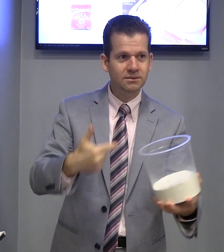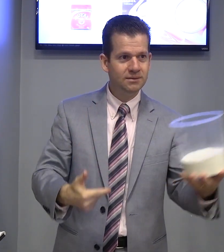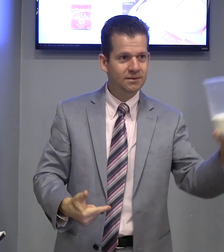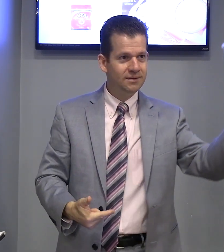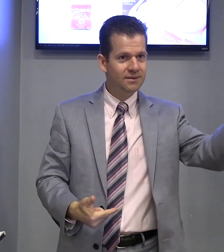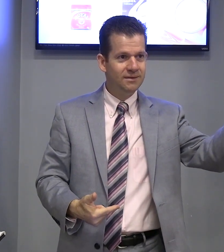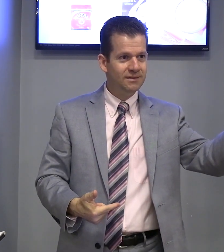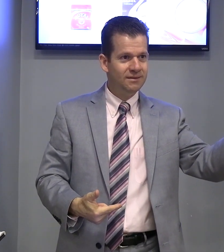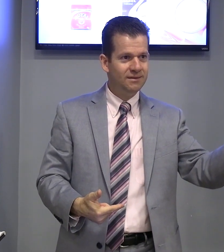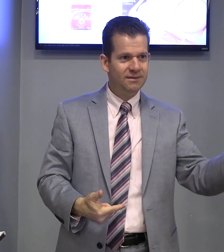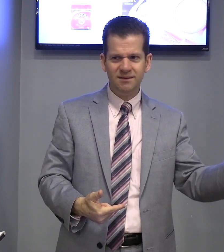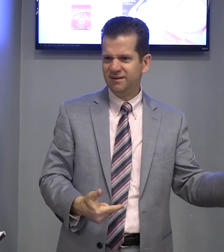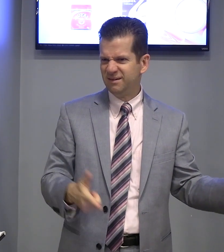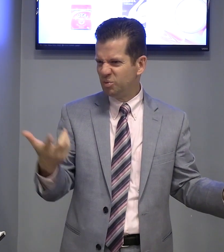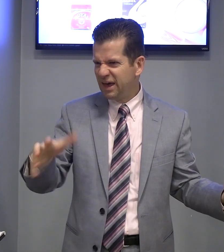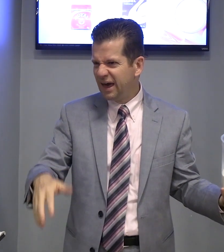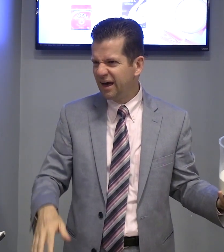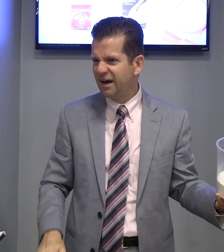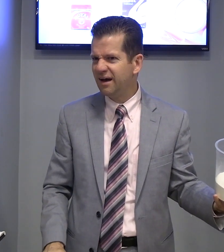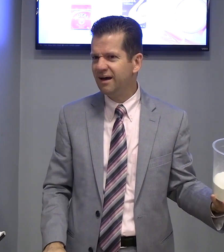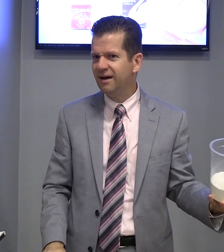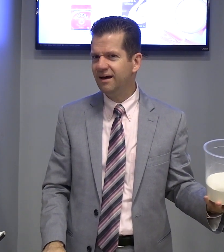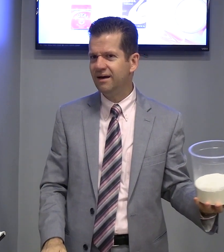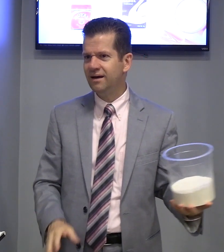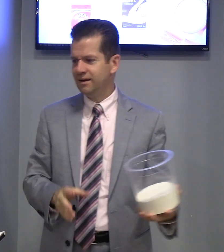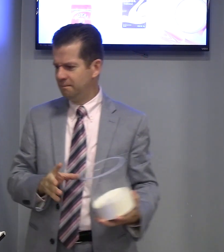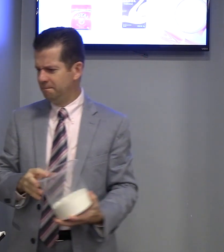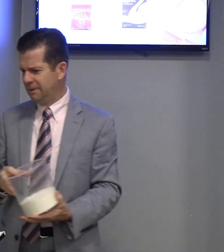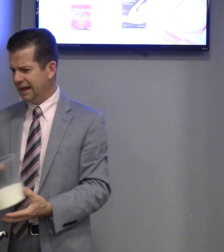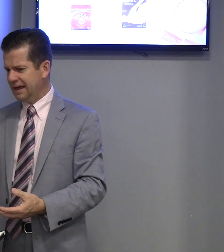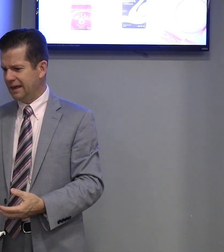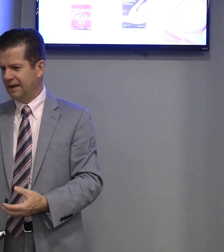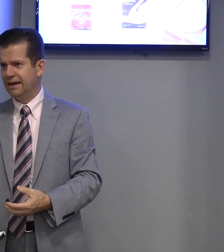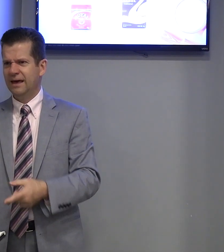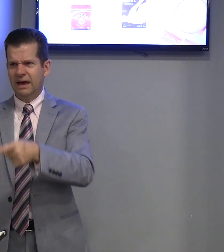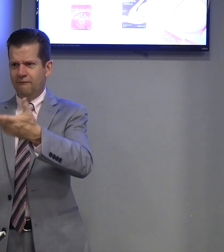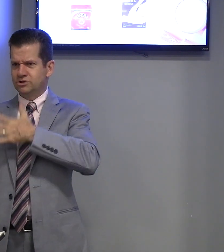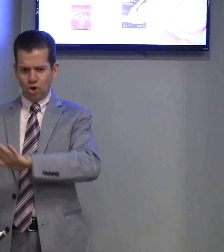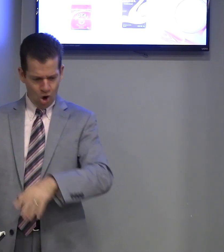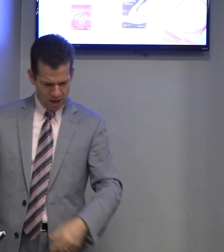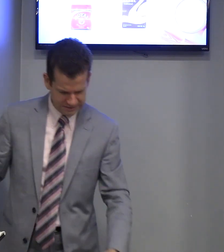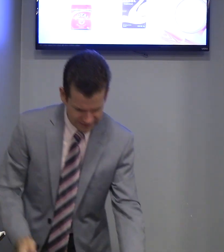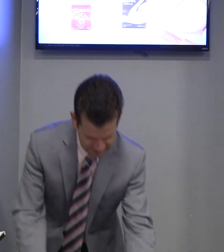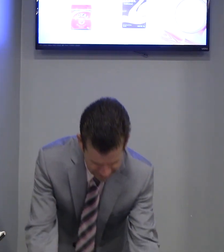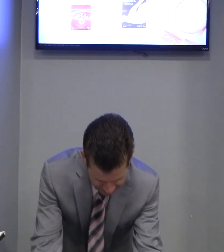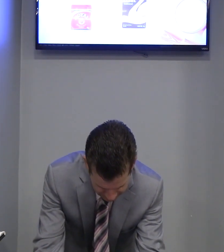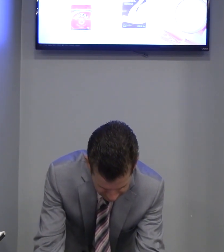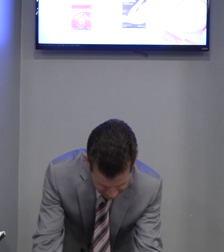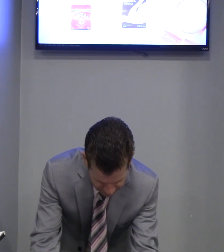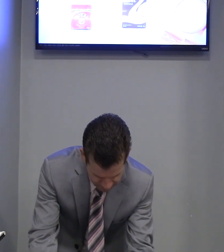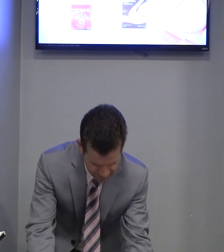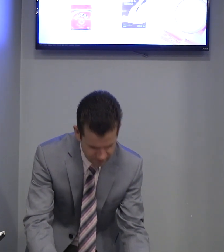Dá. Não quer? Conta aí. Você não gosta? Eu não.